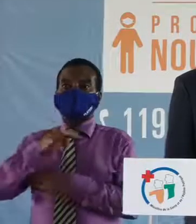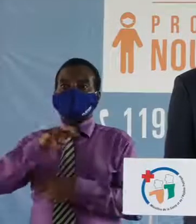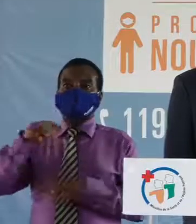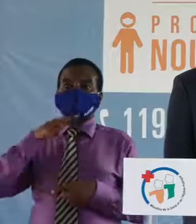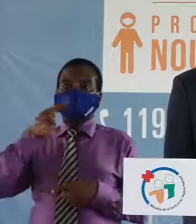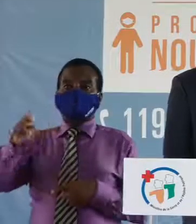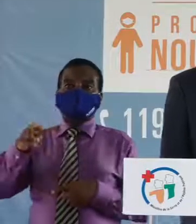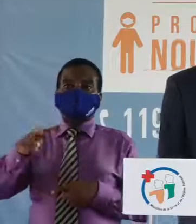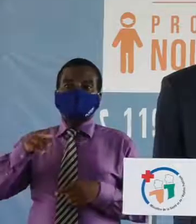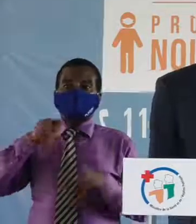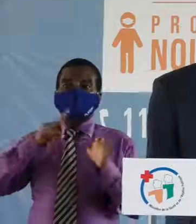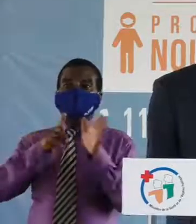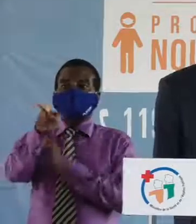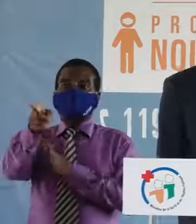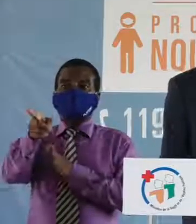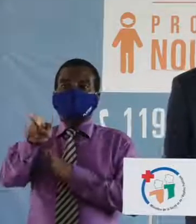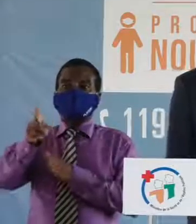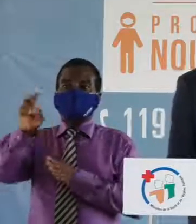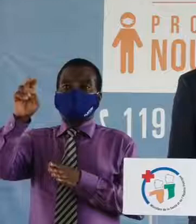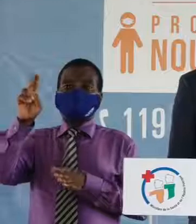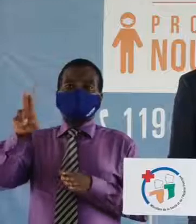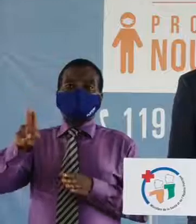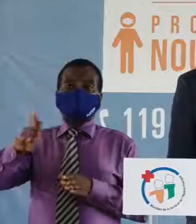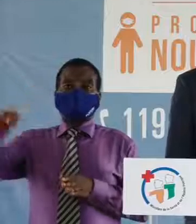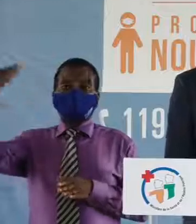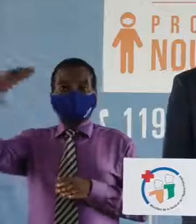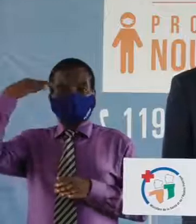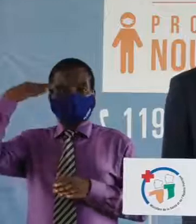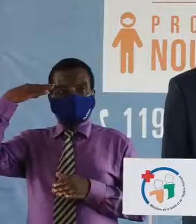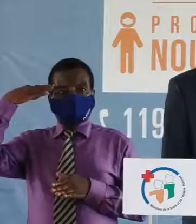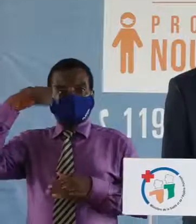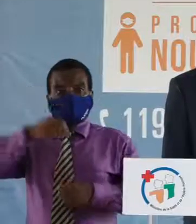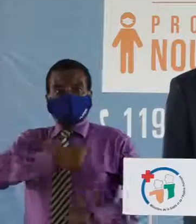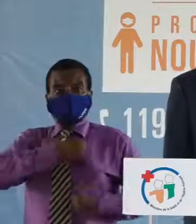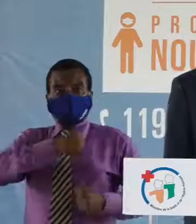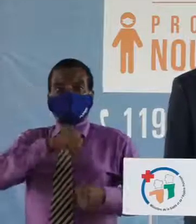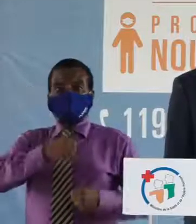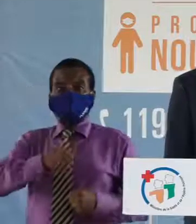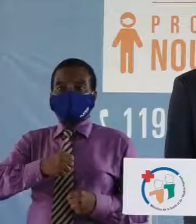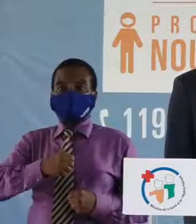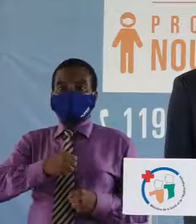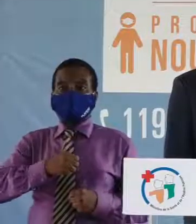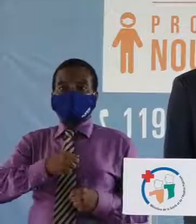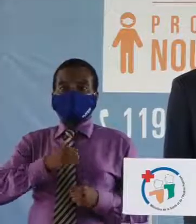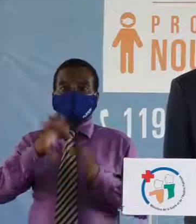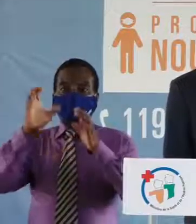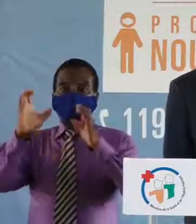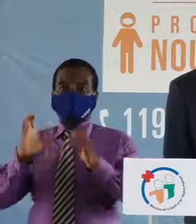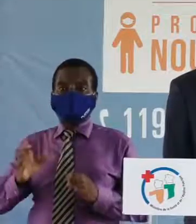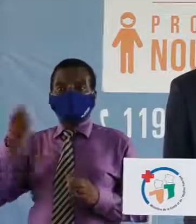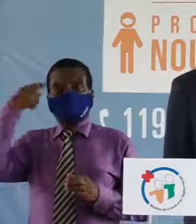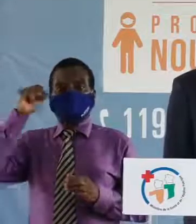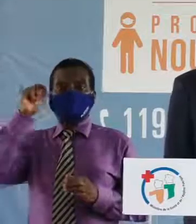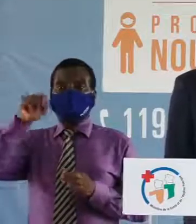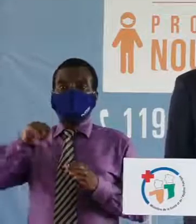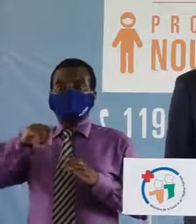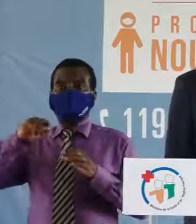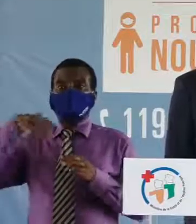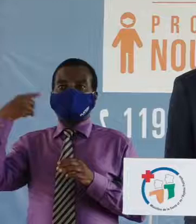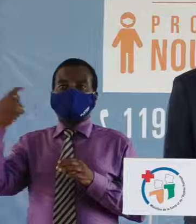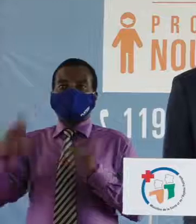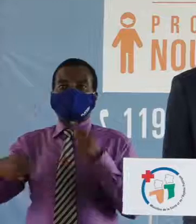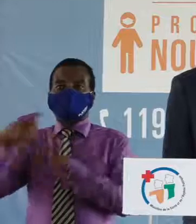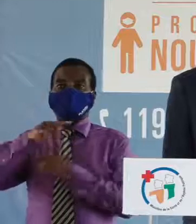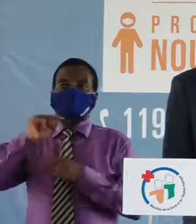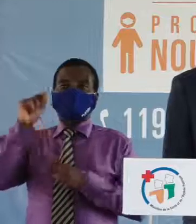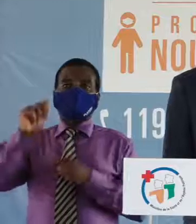en direct du ministère de la Sécurité et de la Protection civile pour ce point journalier donc.